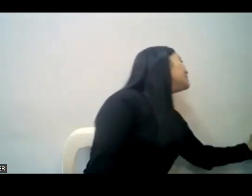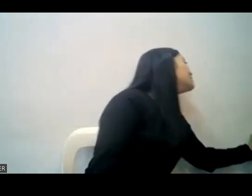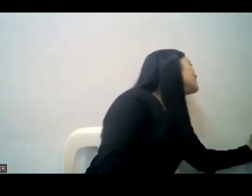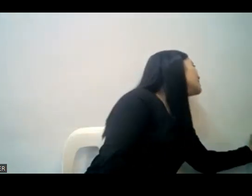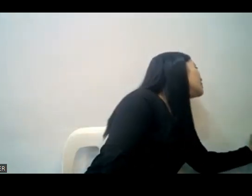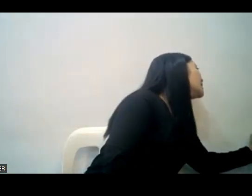can Thank